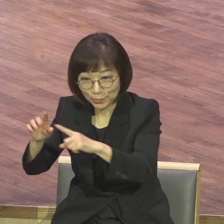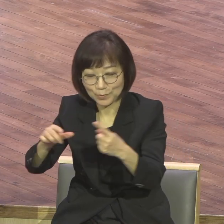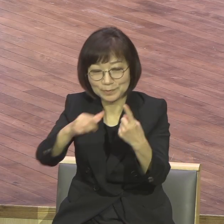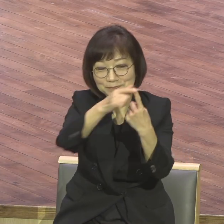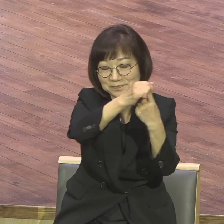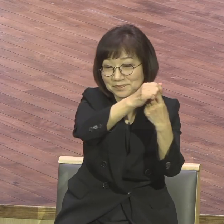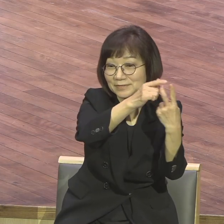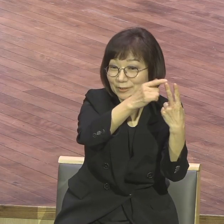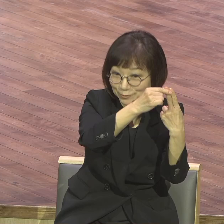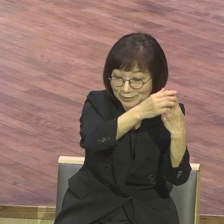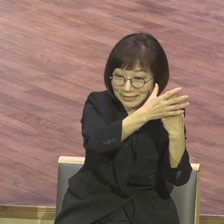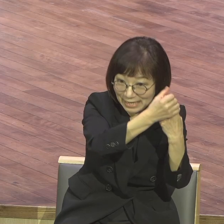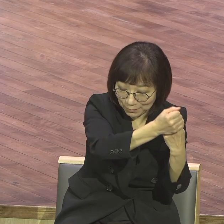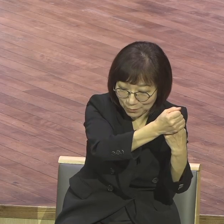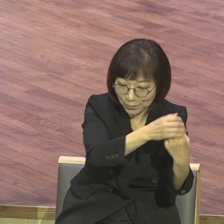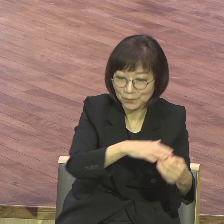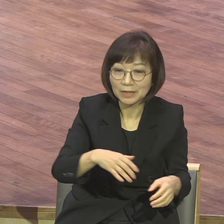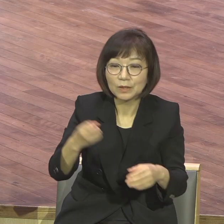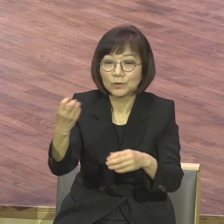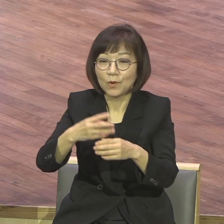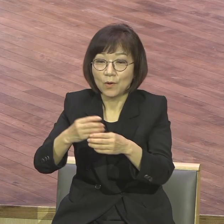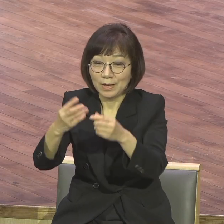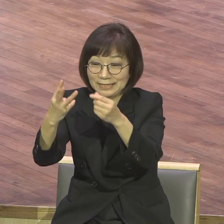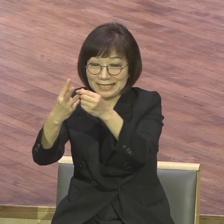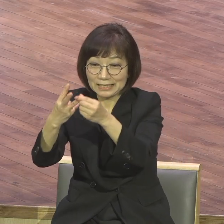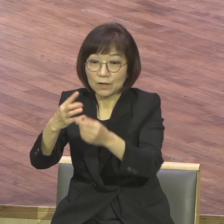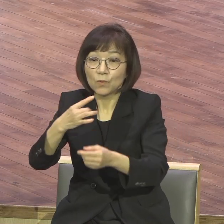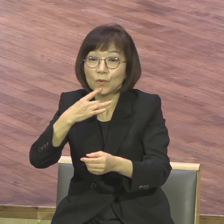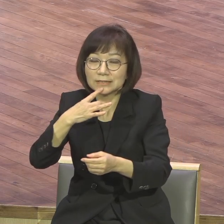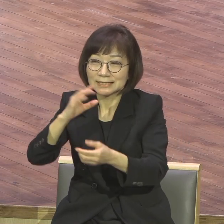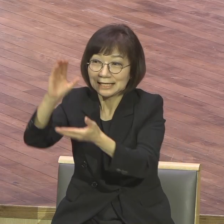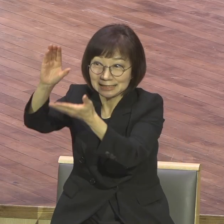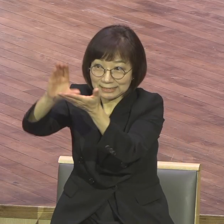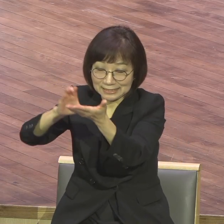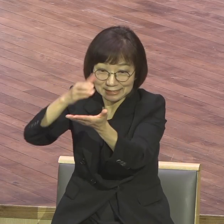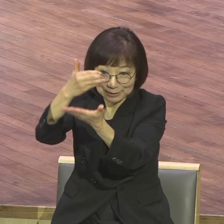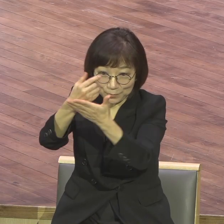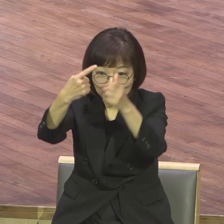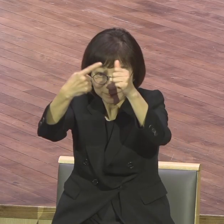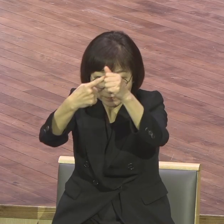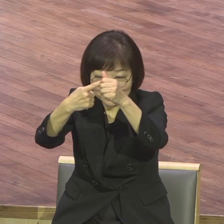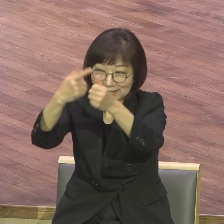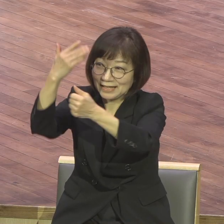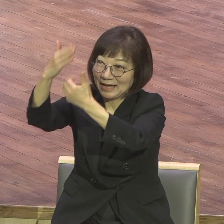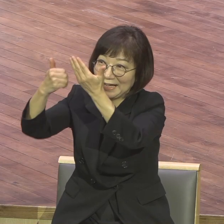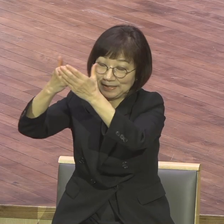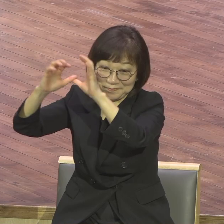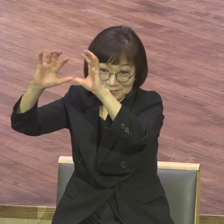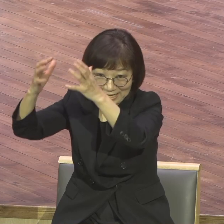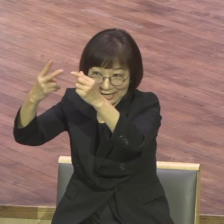삶 오직이 뭐예요 이건 뭐라고 하면 훈련받으세요 기초입니다 기초 기초 중에 기초예요